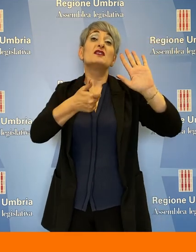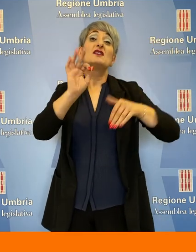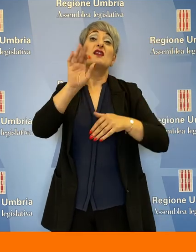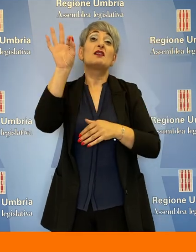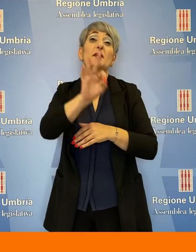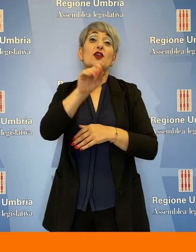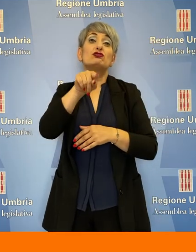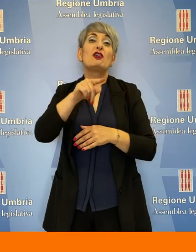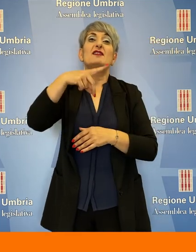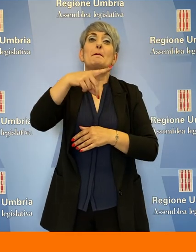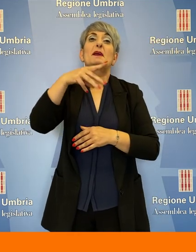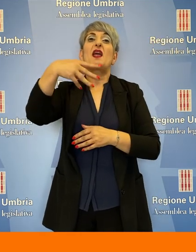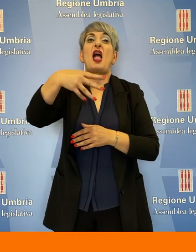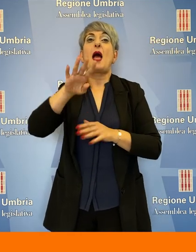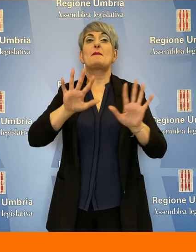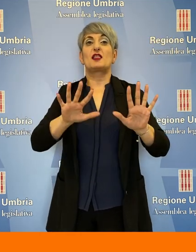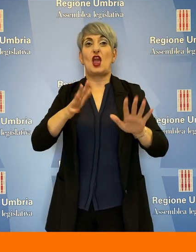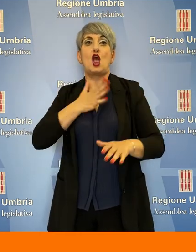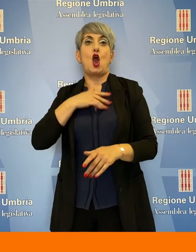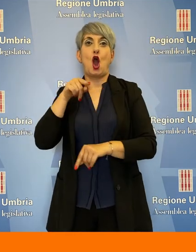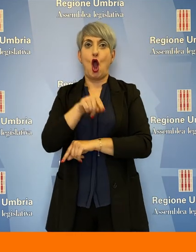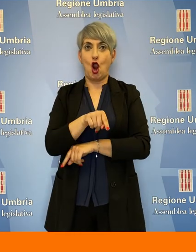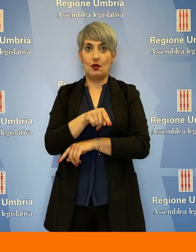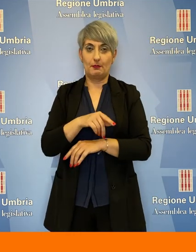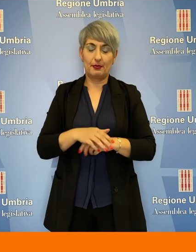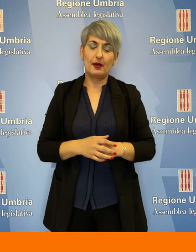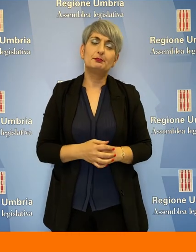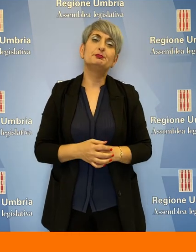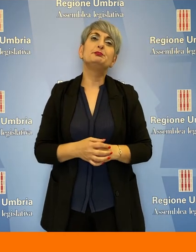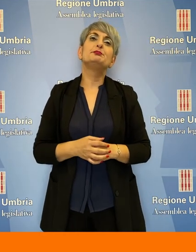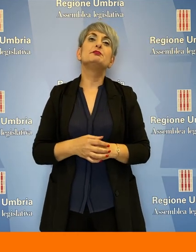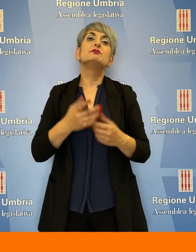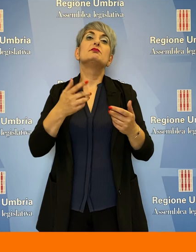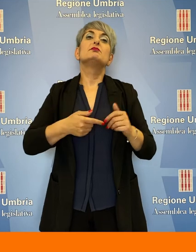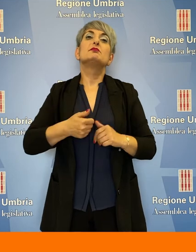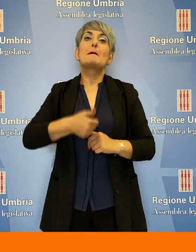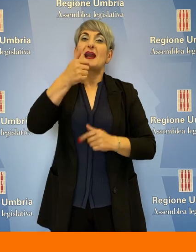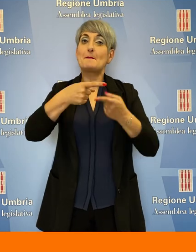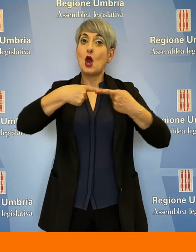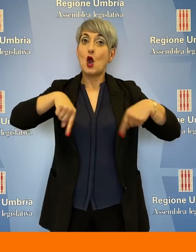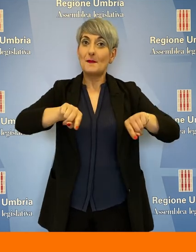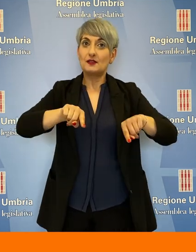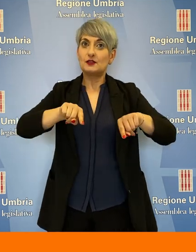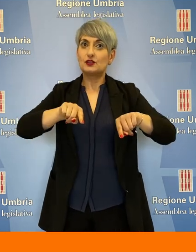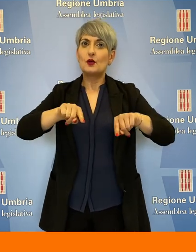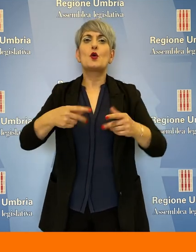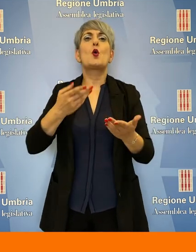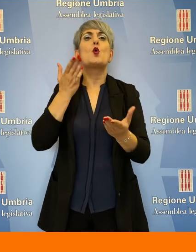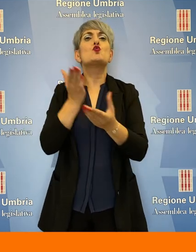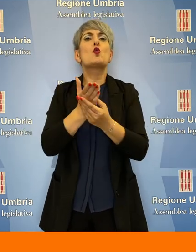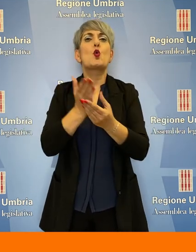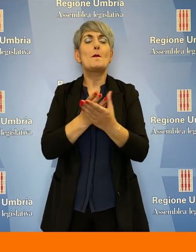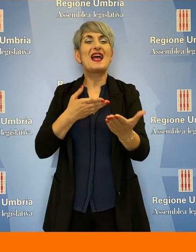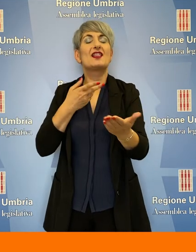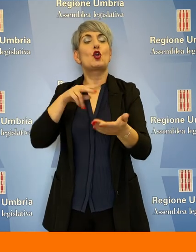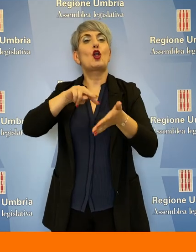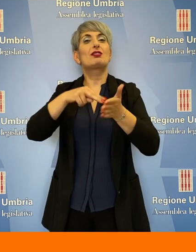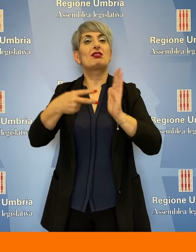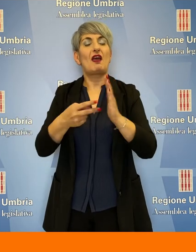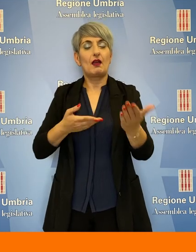delle PM10. Illustrato in prima commissione il documento tecnico di proposta di rendiconto